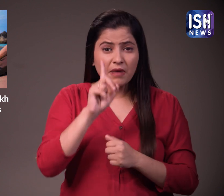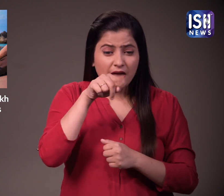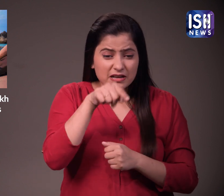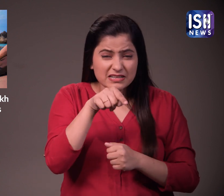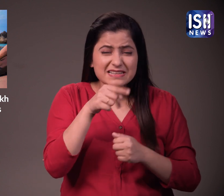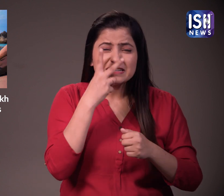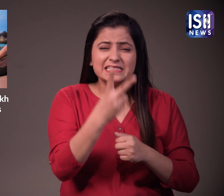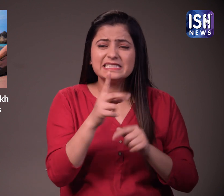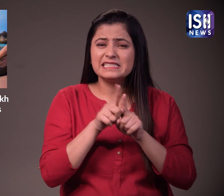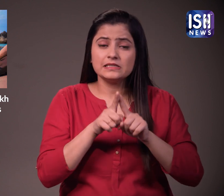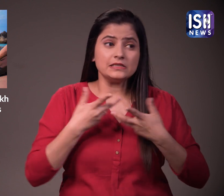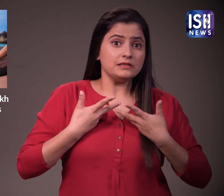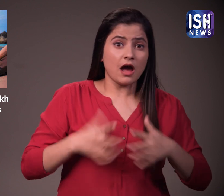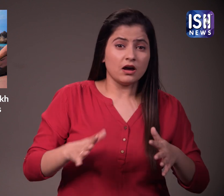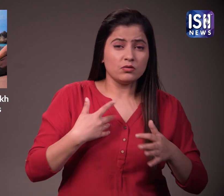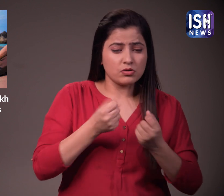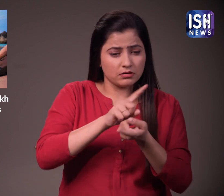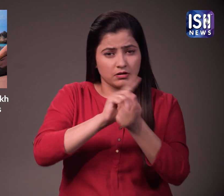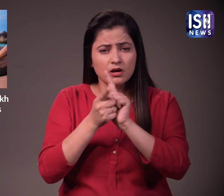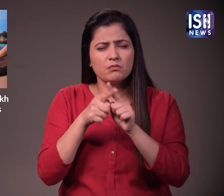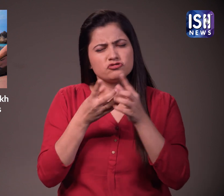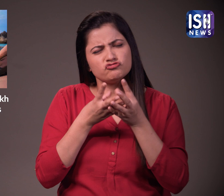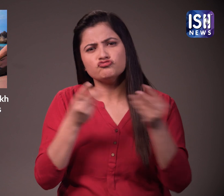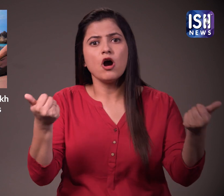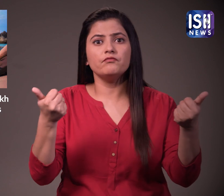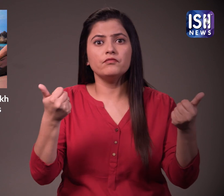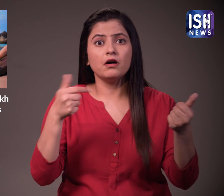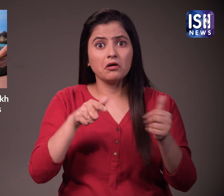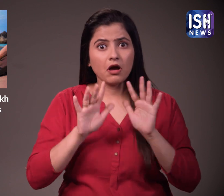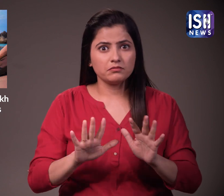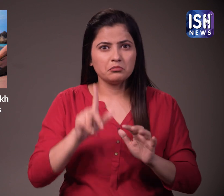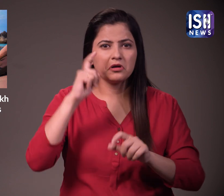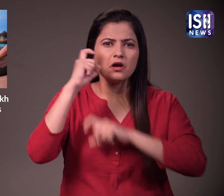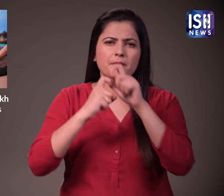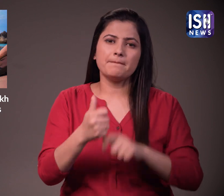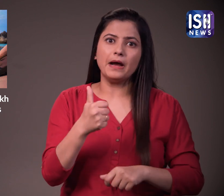सामना करते हैं, हालाकि ड्रीम 11 कंपनी इस समस्या का समाधान निकालने की कोशिश कर रही है,